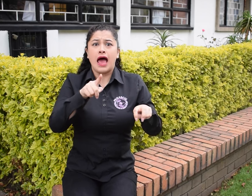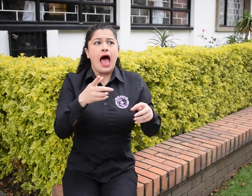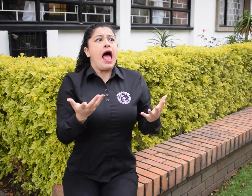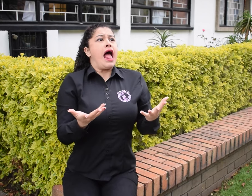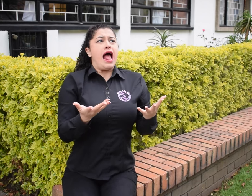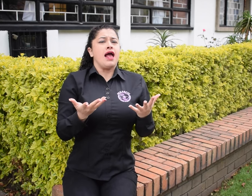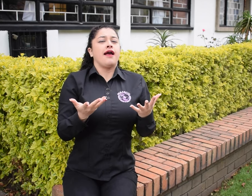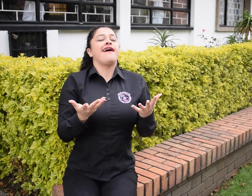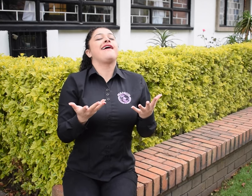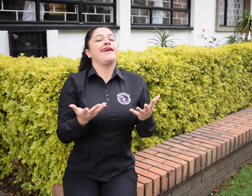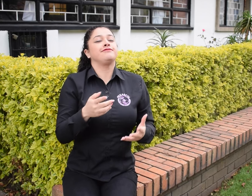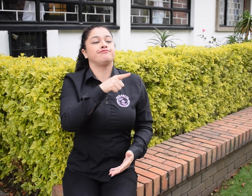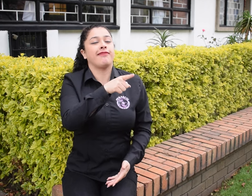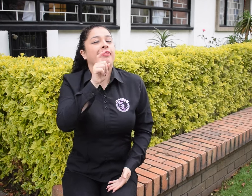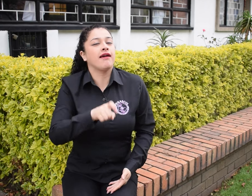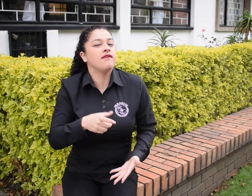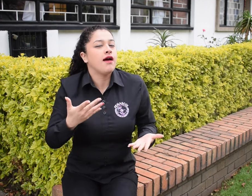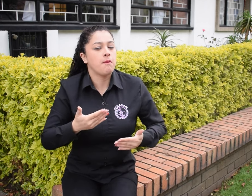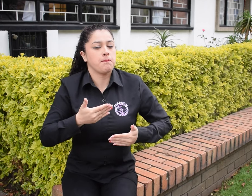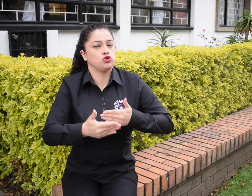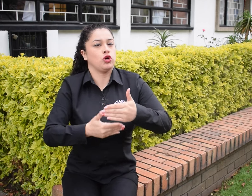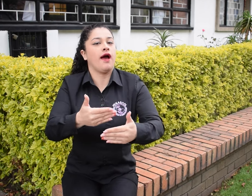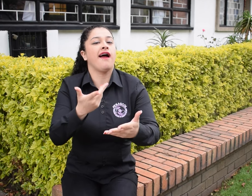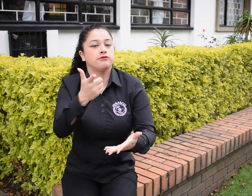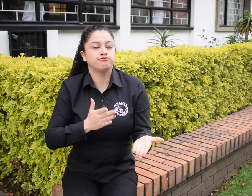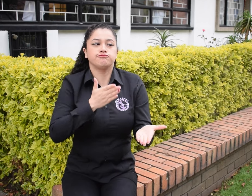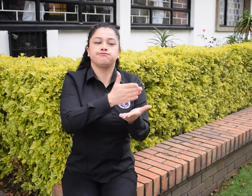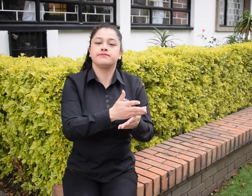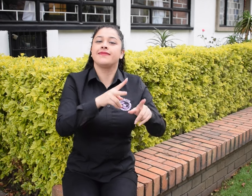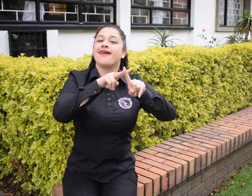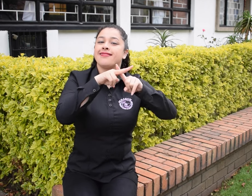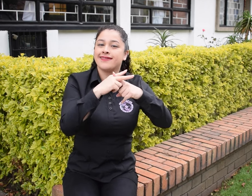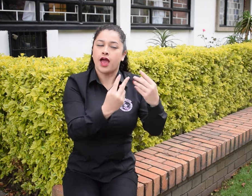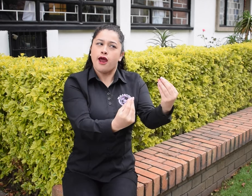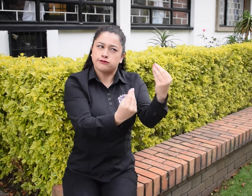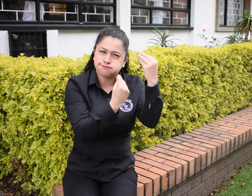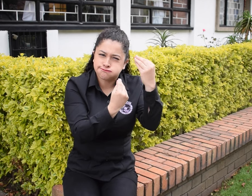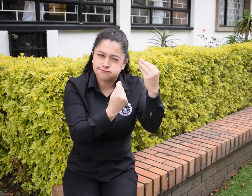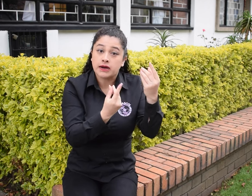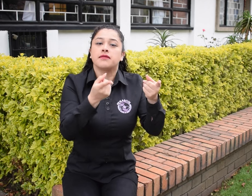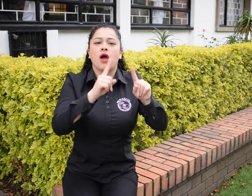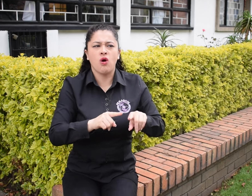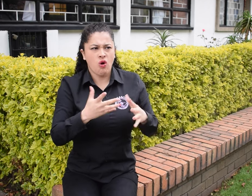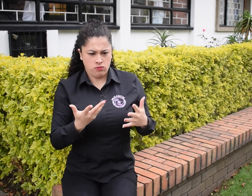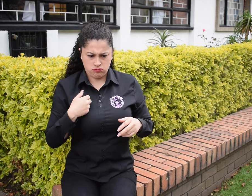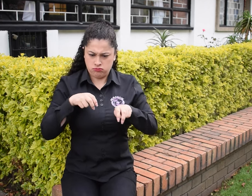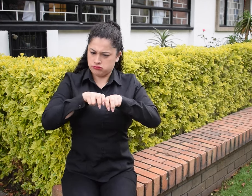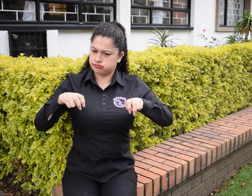Si has sido elegido, sabes que debes estar en talleres, jornadas de elección y escrutinio.